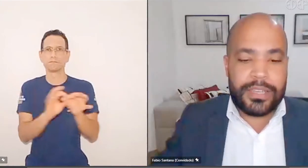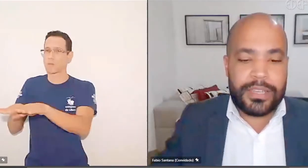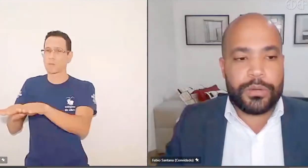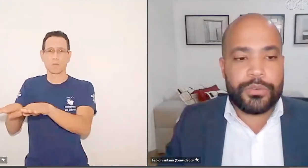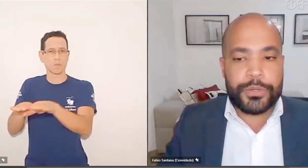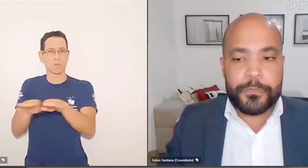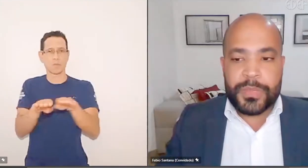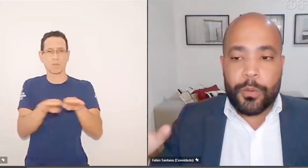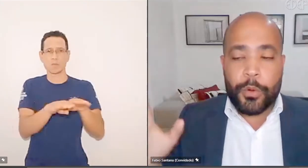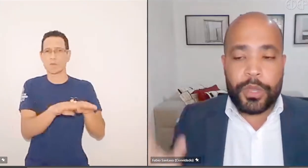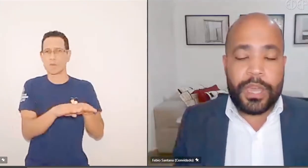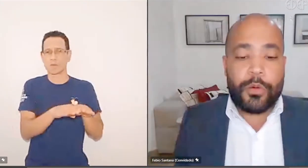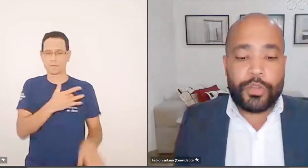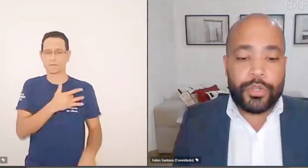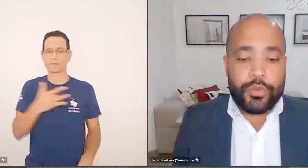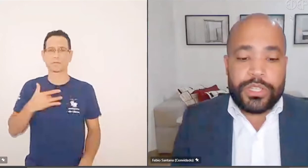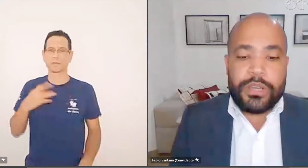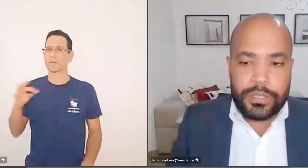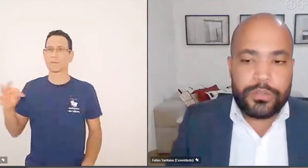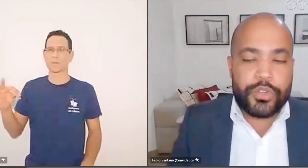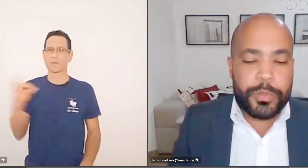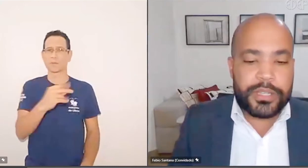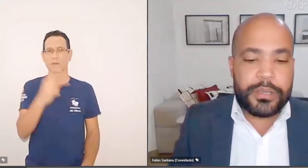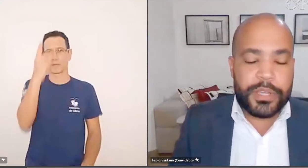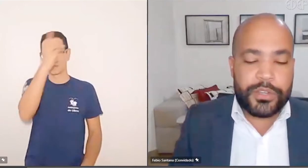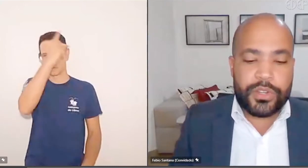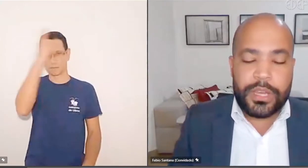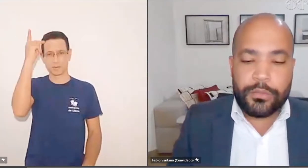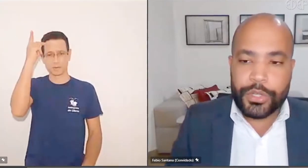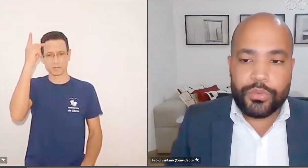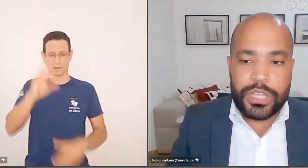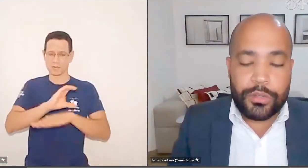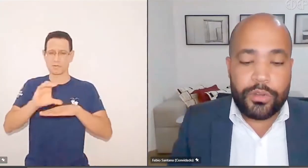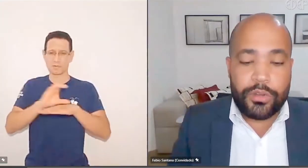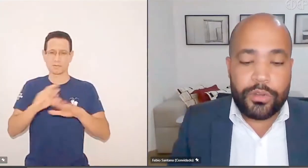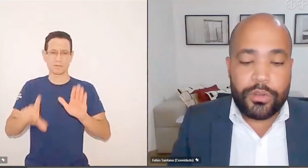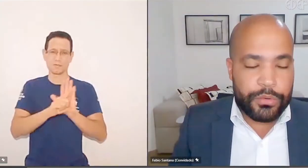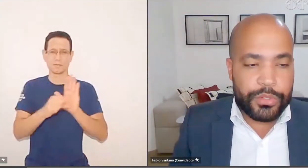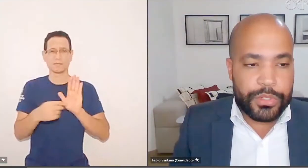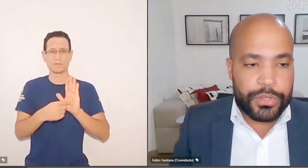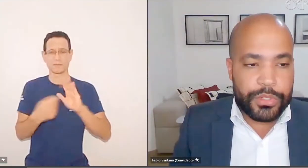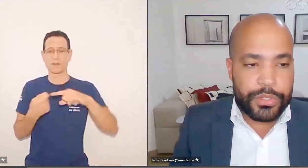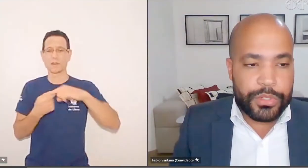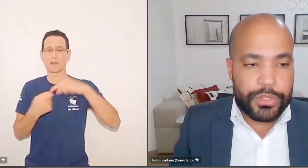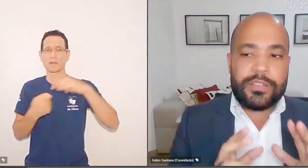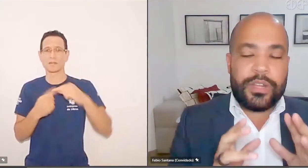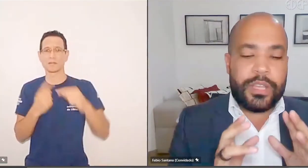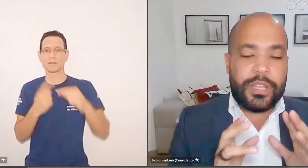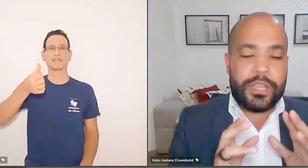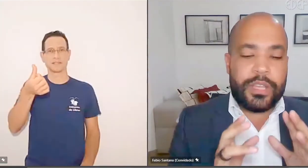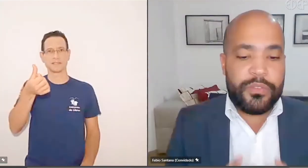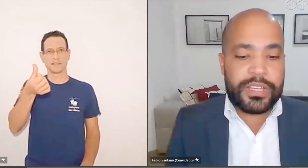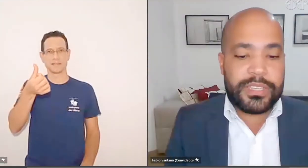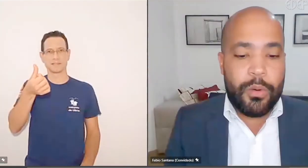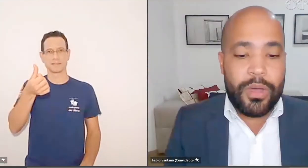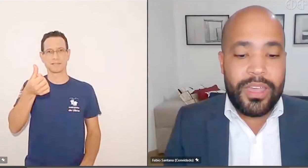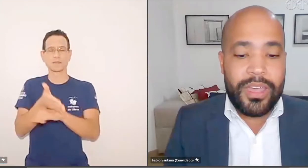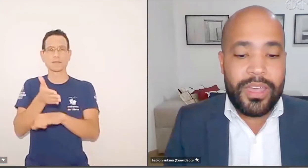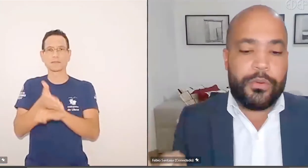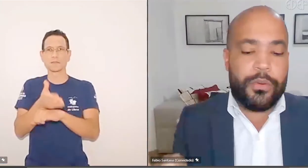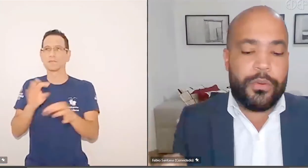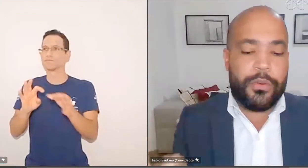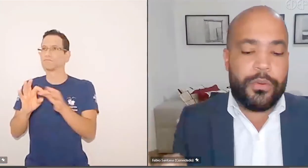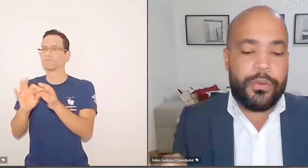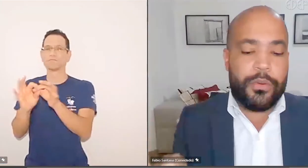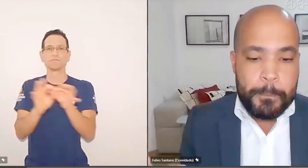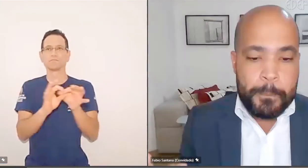essas ações e serviços de saúde. Por quê? Porque a Constituição diz isso expressamente, né, no artigo 196 da Constituição. O acesso, ele tem que ser universal